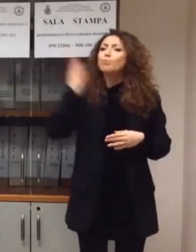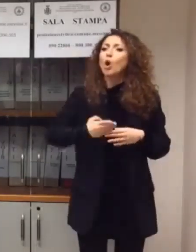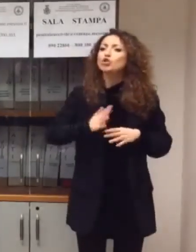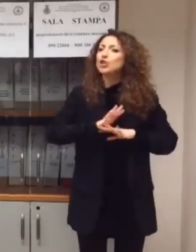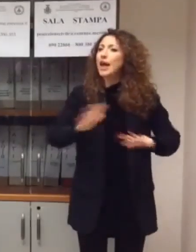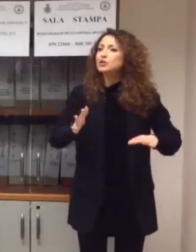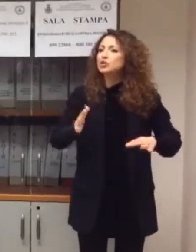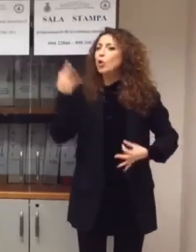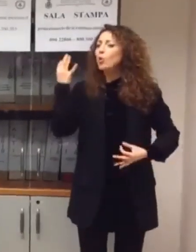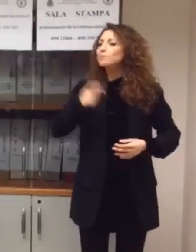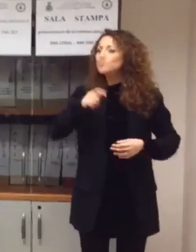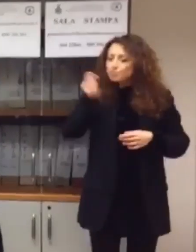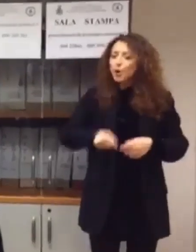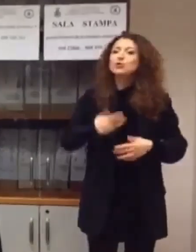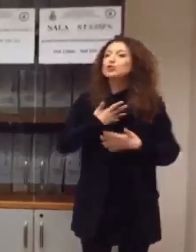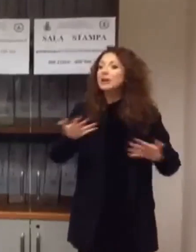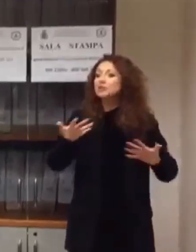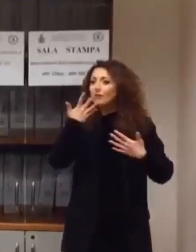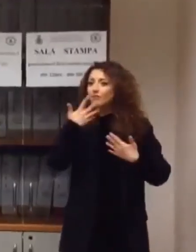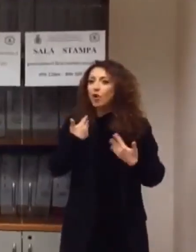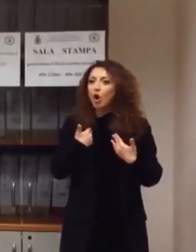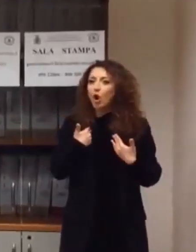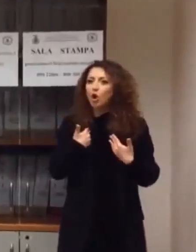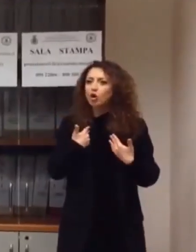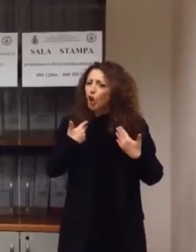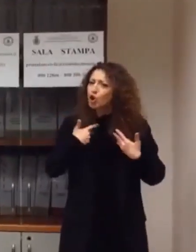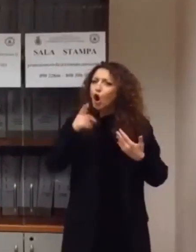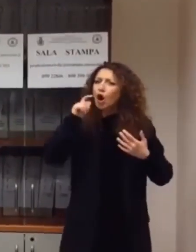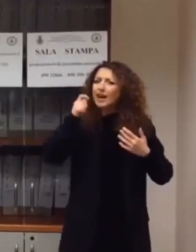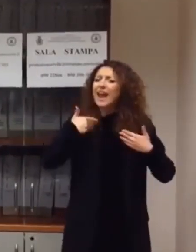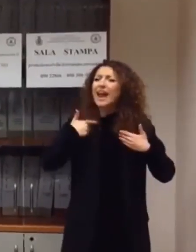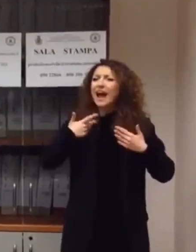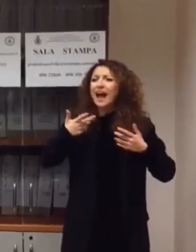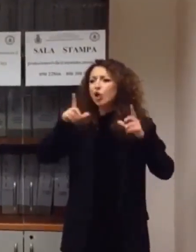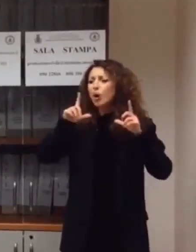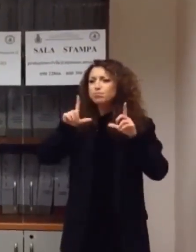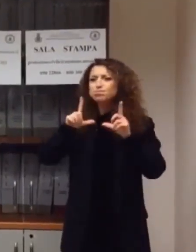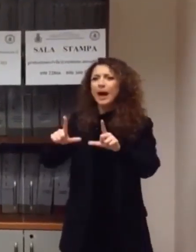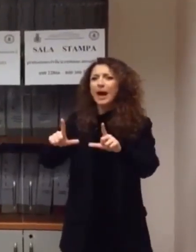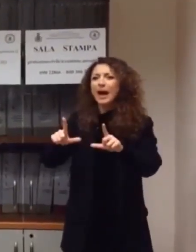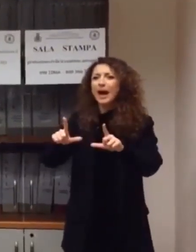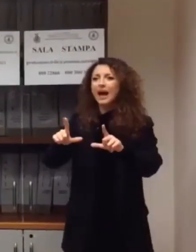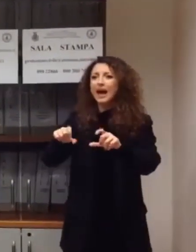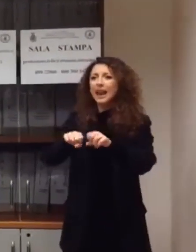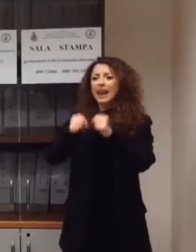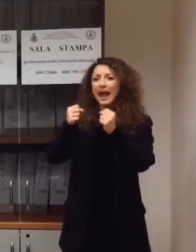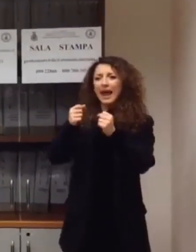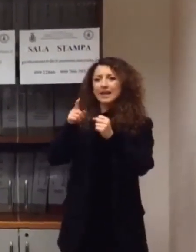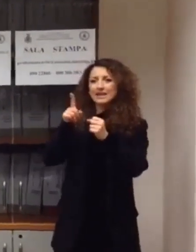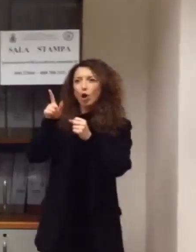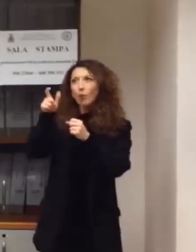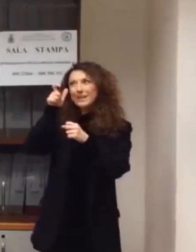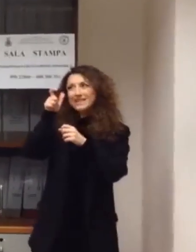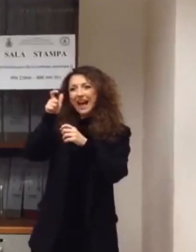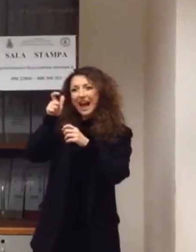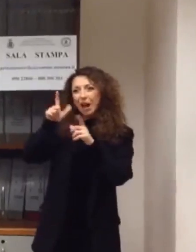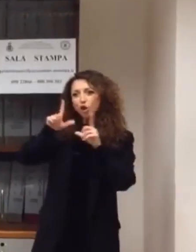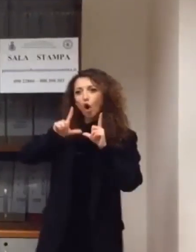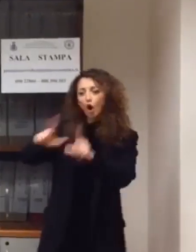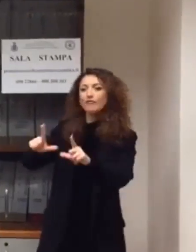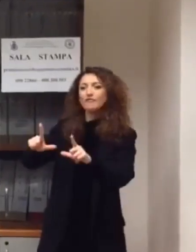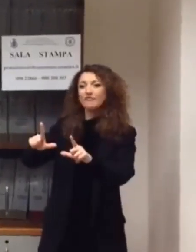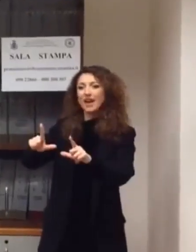quello che è stato il mio reato di lesa maestà dei confronti